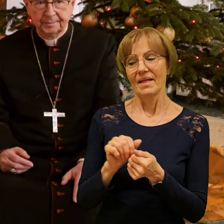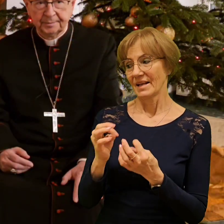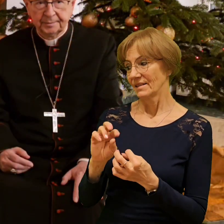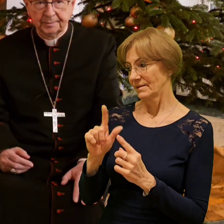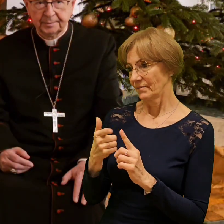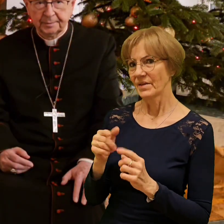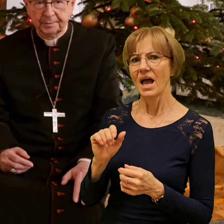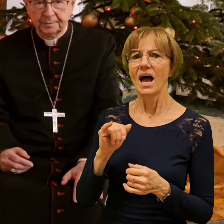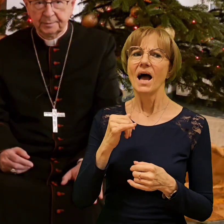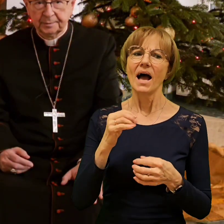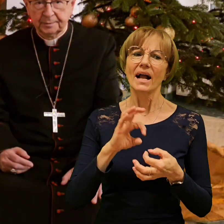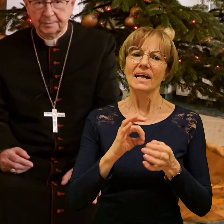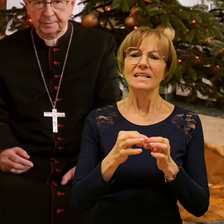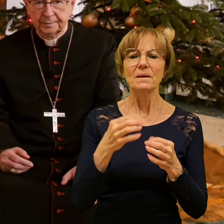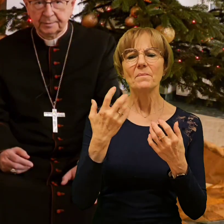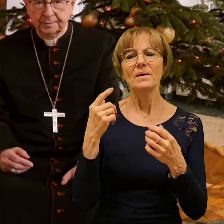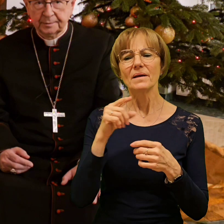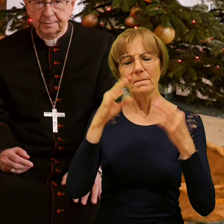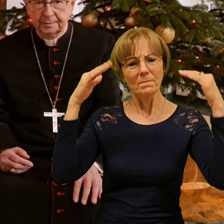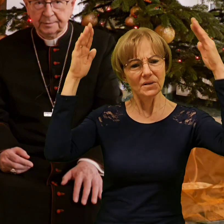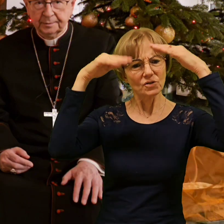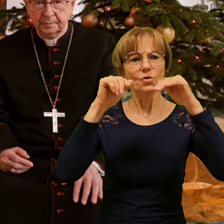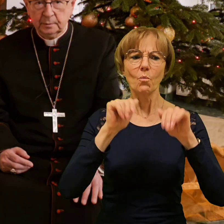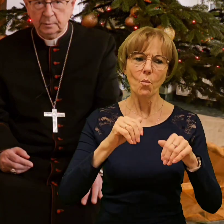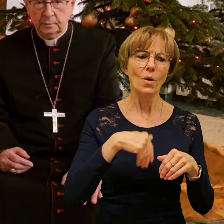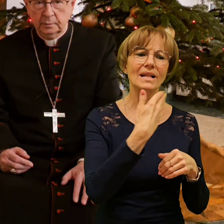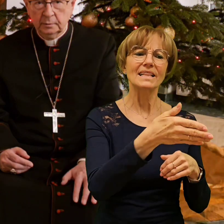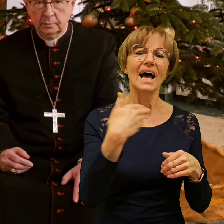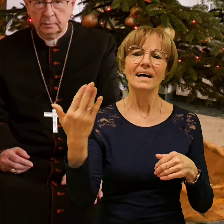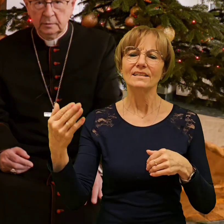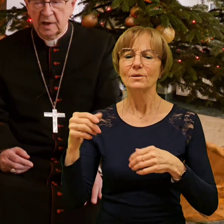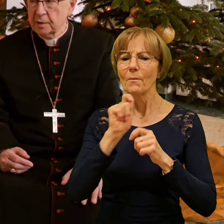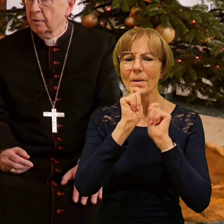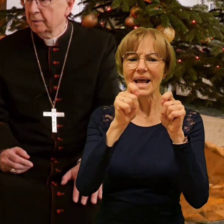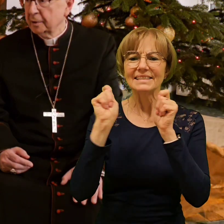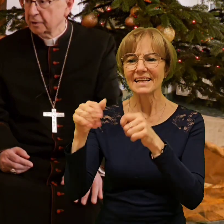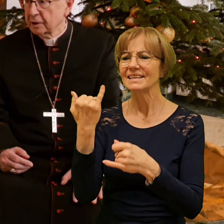dać prezent każdemu dziecku w Polsce. Słowo Boże. Słowo Boże.